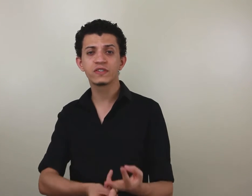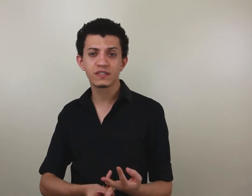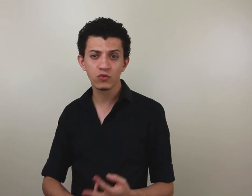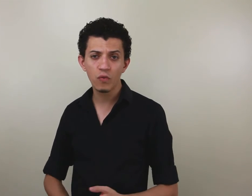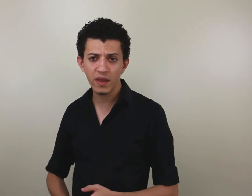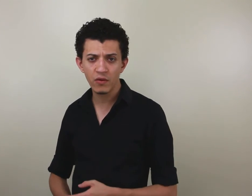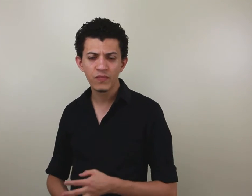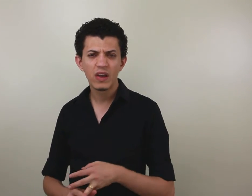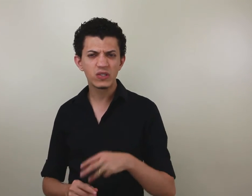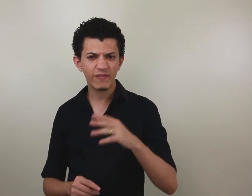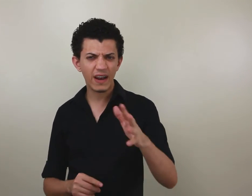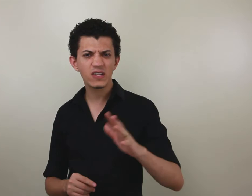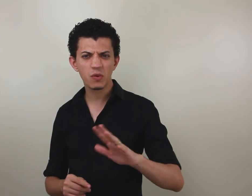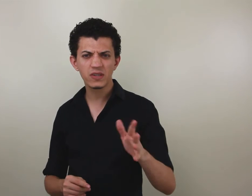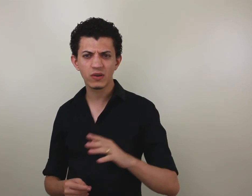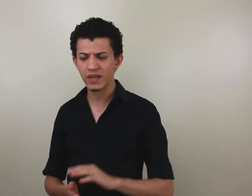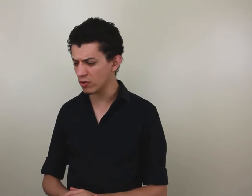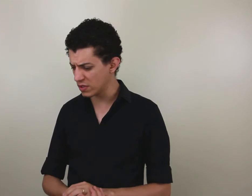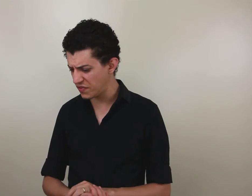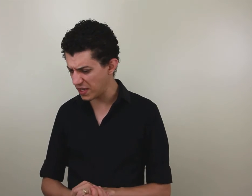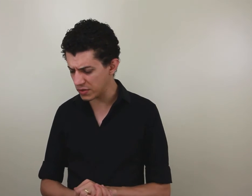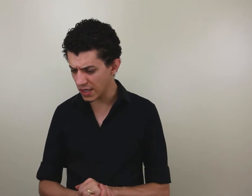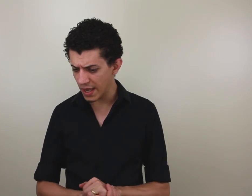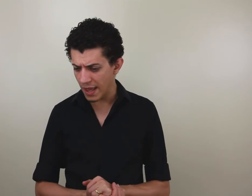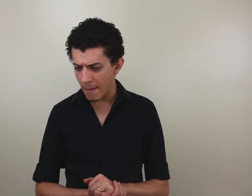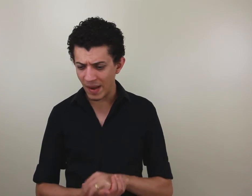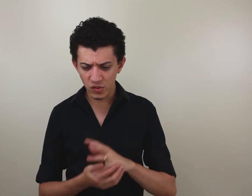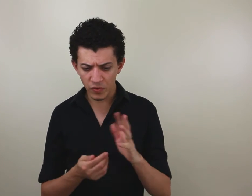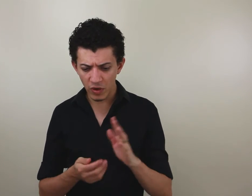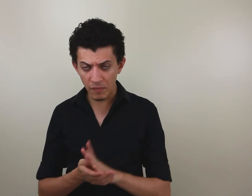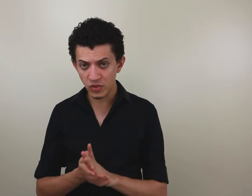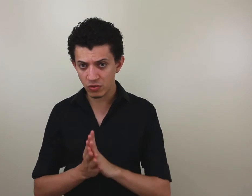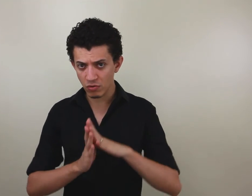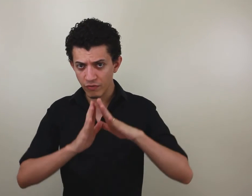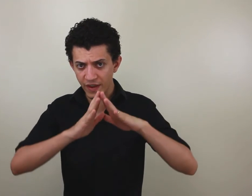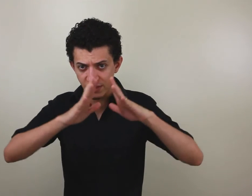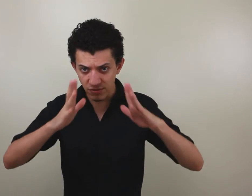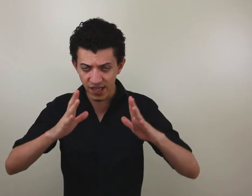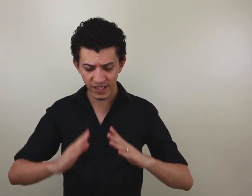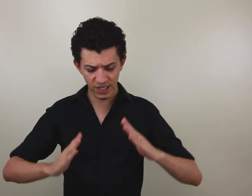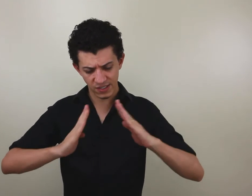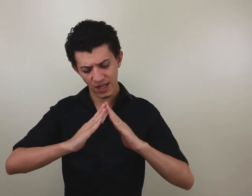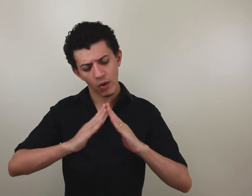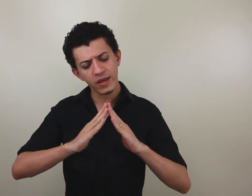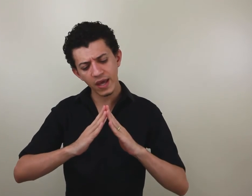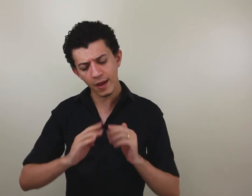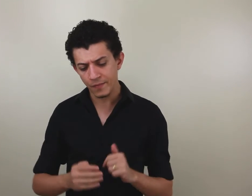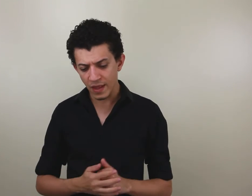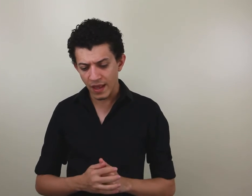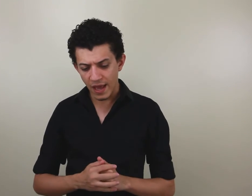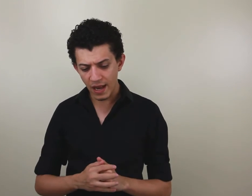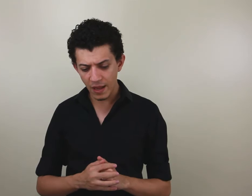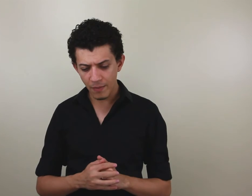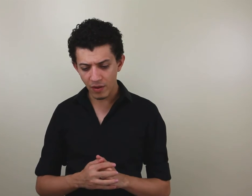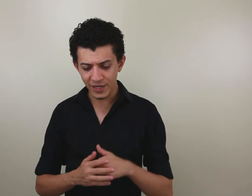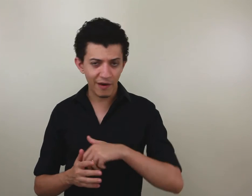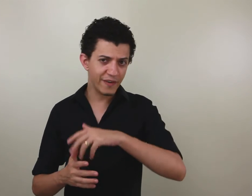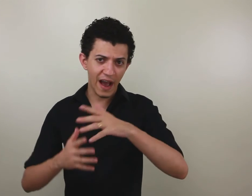você está dormindo. Eu já falei sobre isso aqui em outros vídeos, mas como eu não lembro o título do vídeo, é o seguinte, esse sinal aqui, eu já vi a